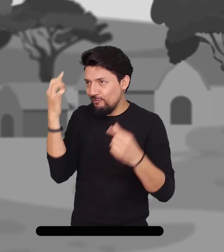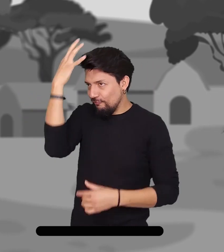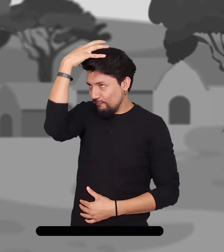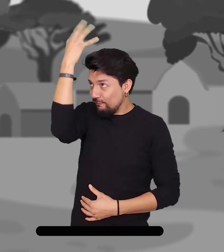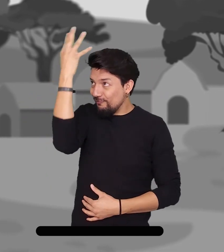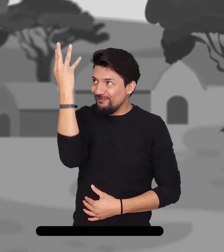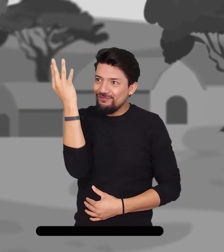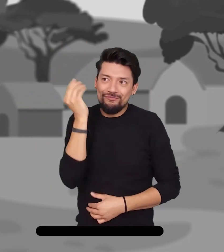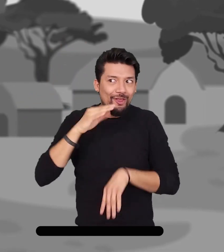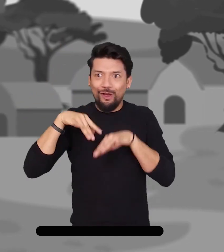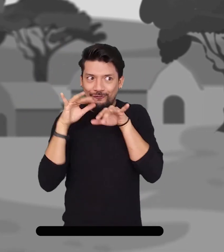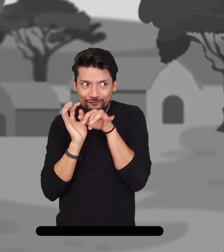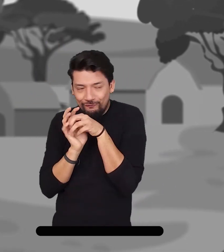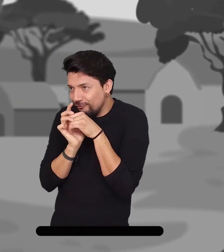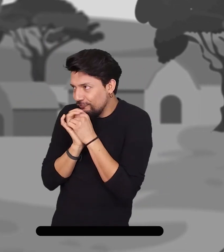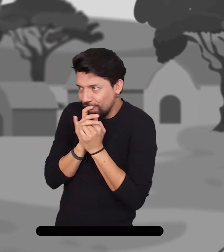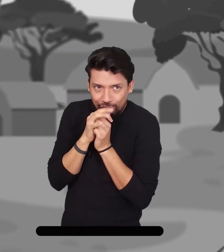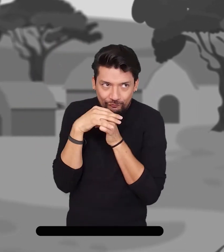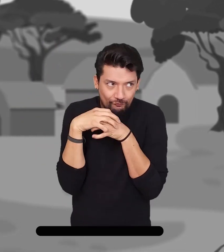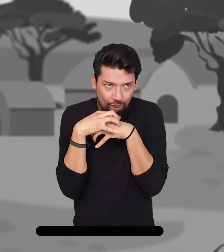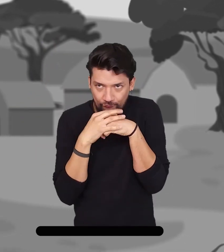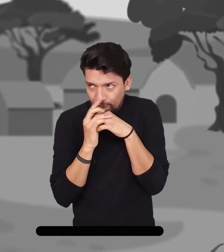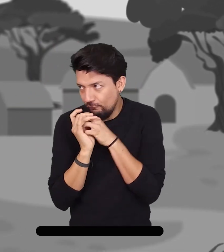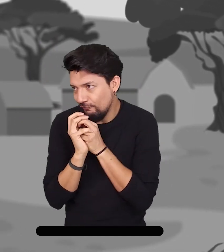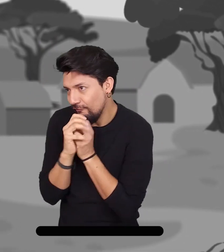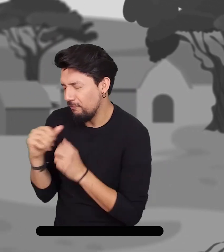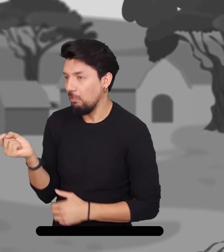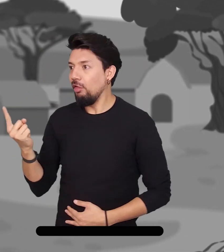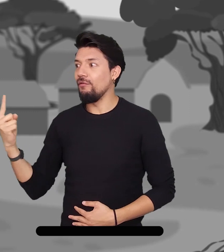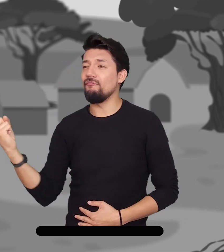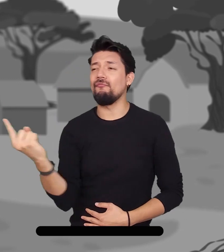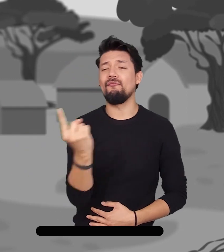gorro y daba vueltas y vueltas alrededor de la finca.